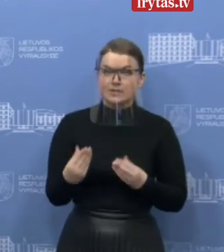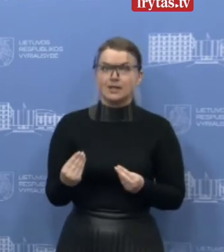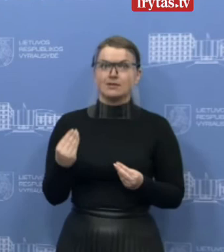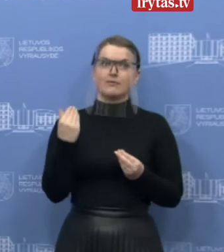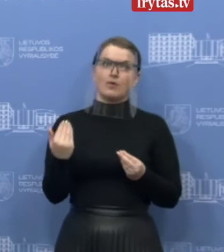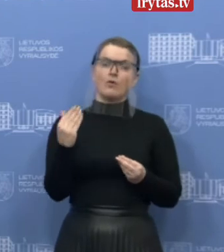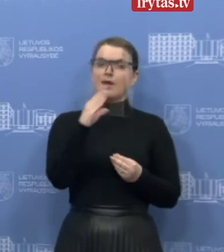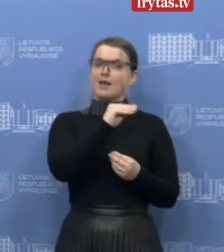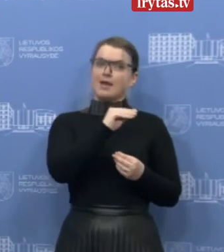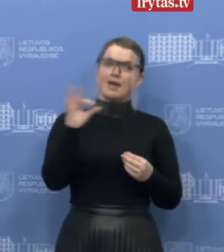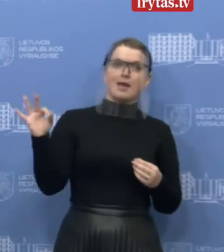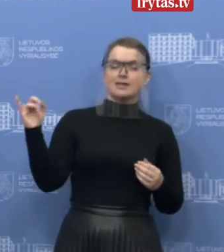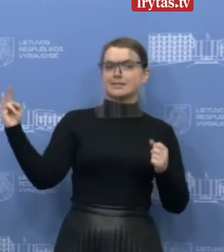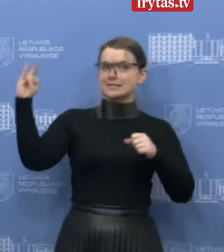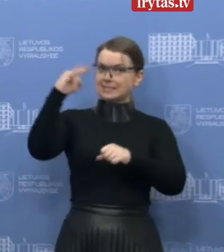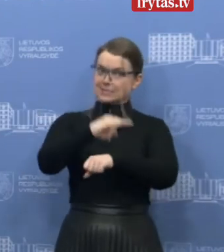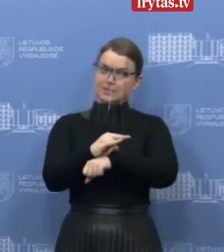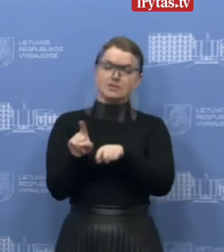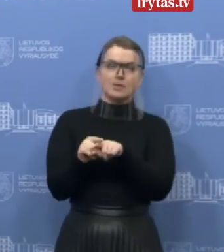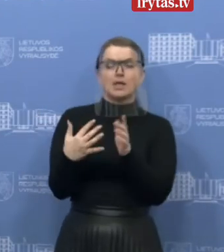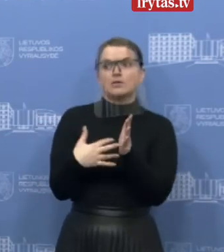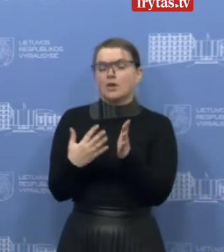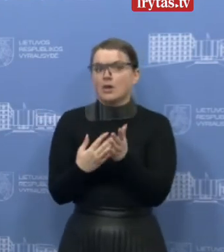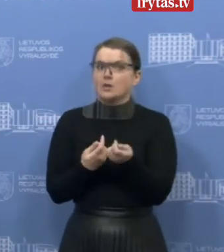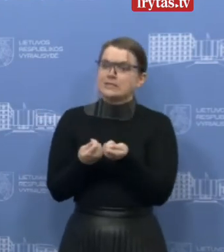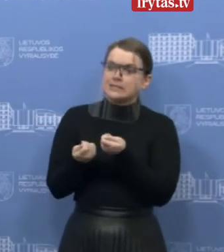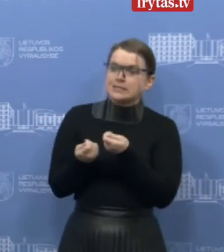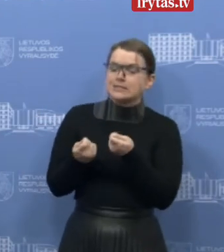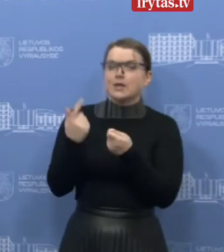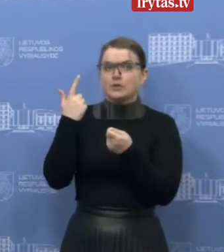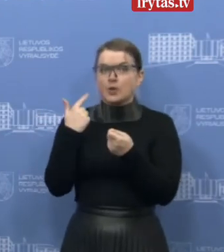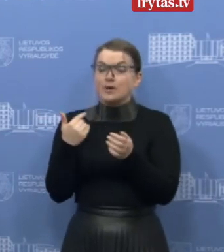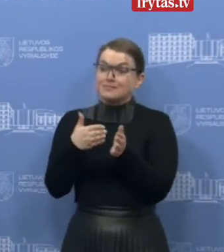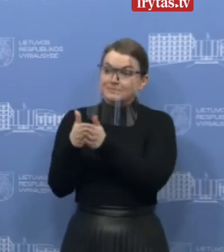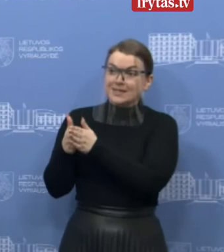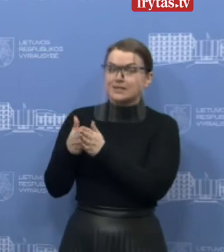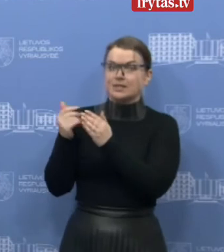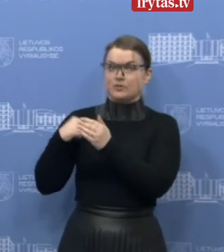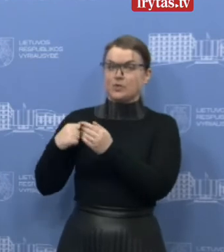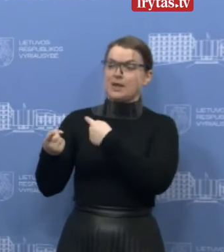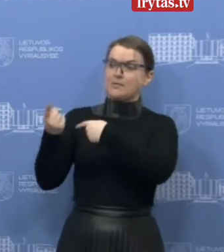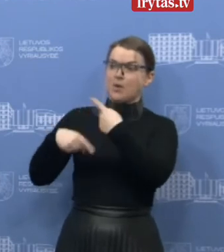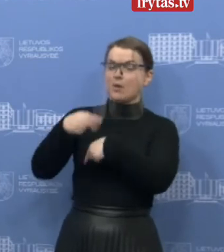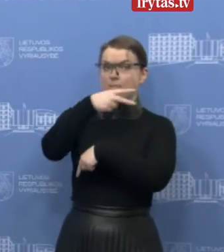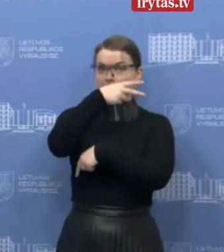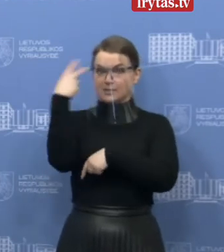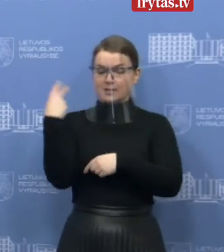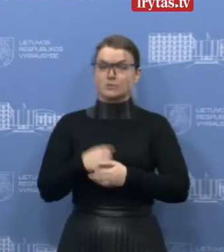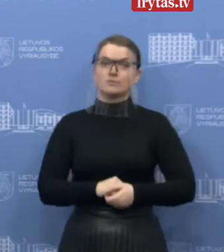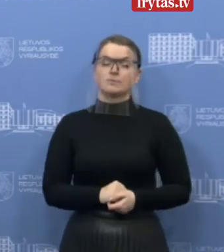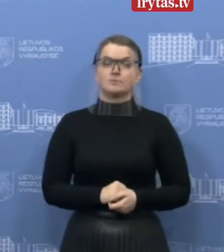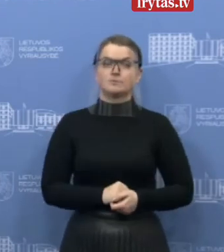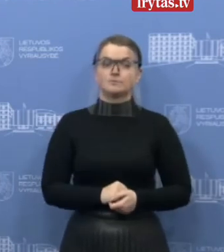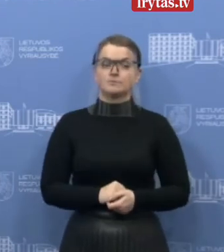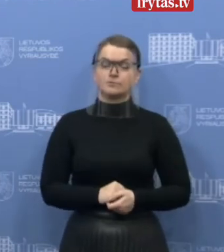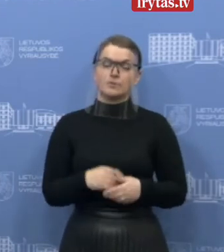repatriaciniai skrydžiai, bandysime ir toliau bandome juos įsodinti mūsų piliečius ten, kur galima.